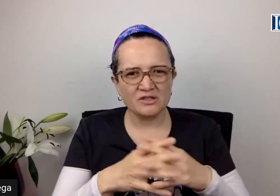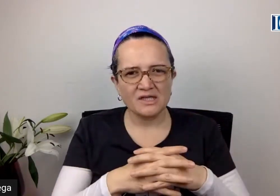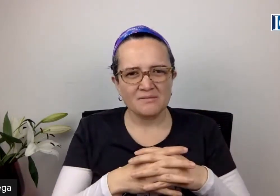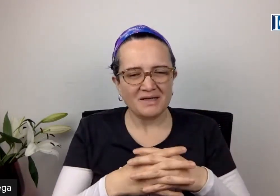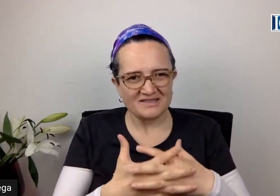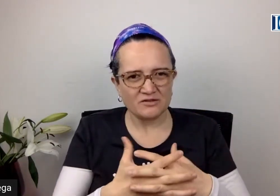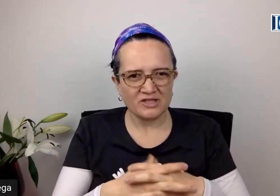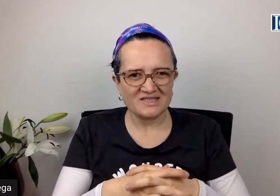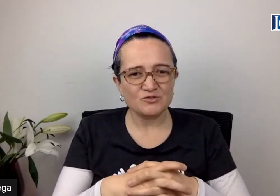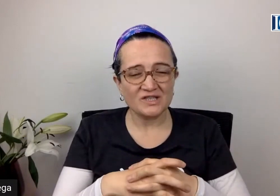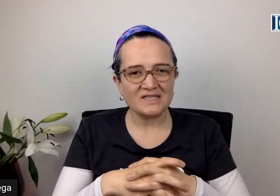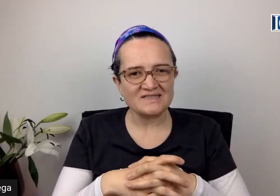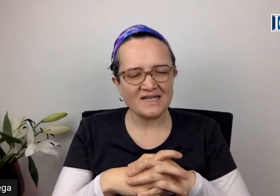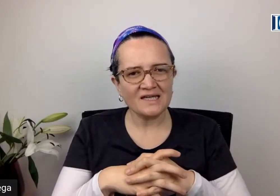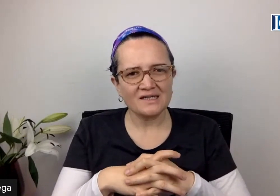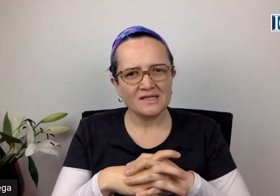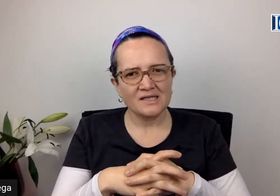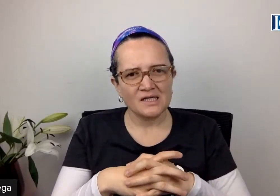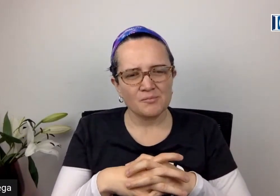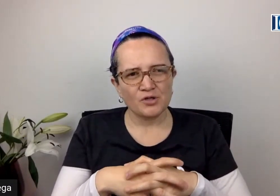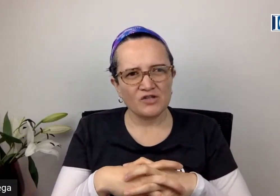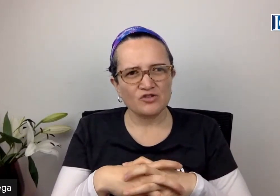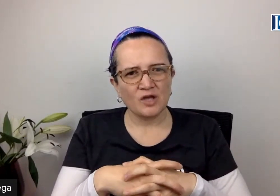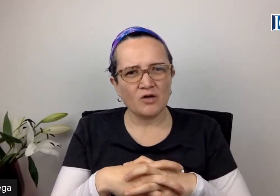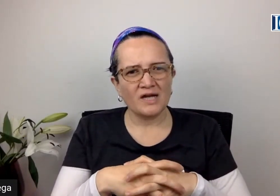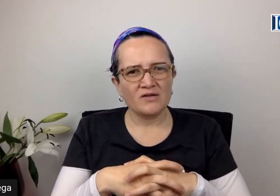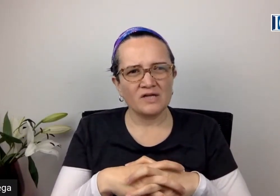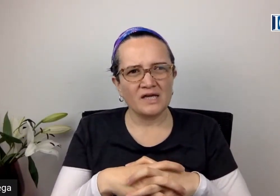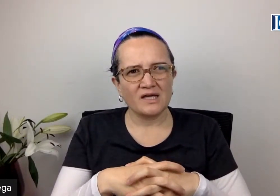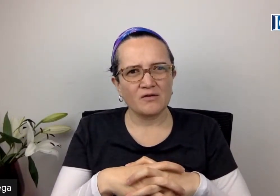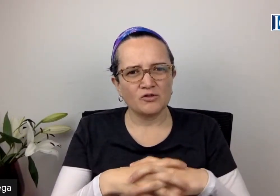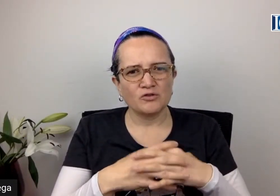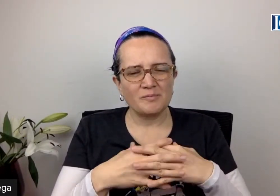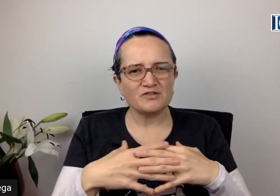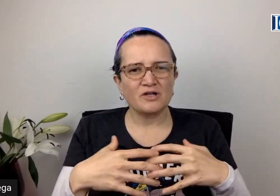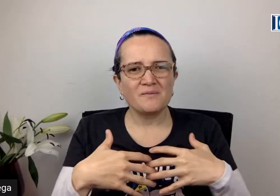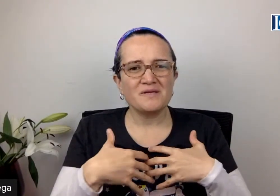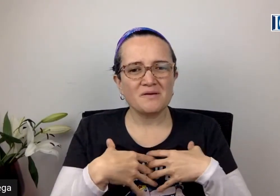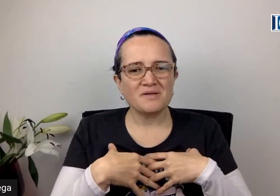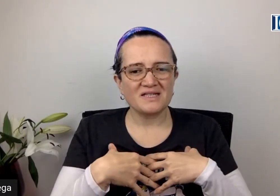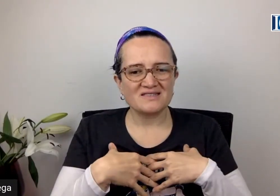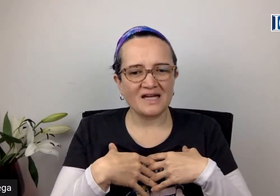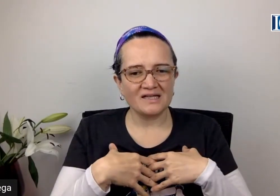para hacer lo que hacemos en el ICG. Porque yo tengo claro que cuando una persona vive en bienestar,